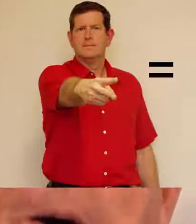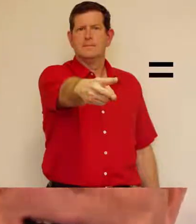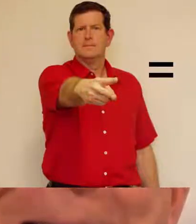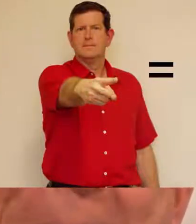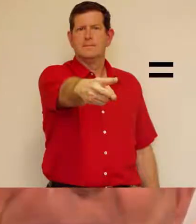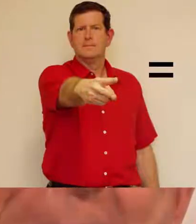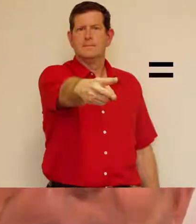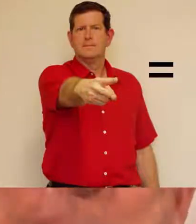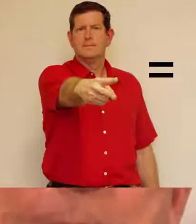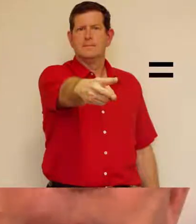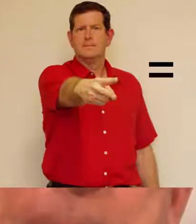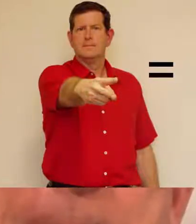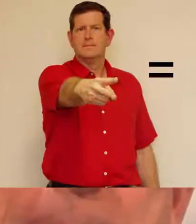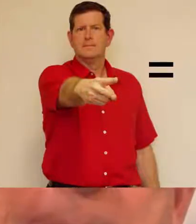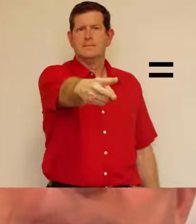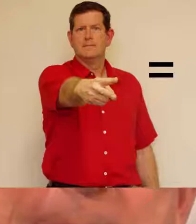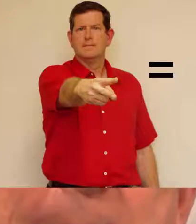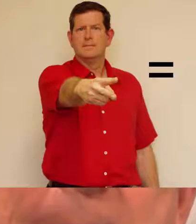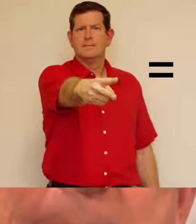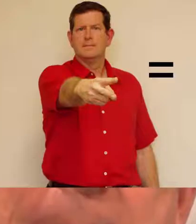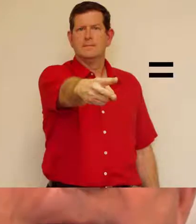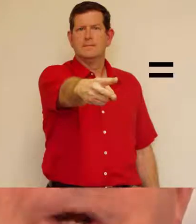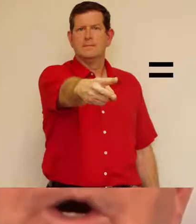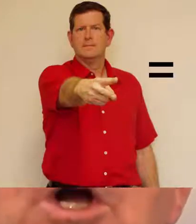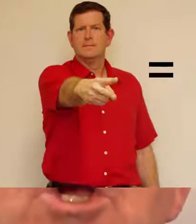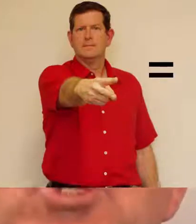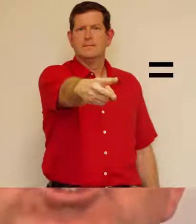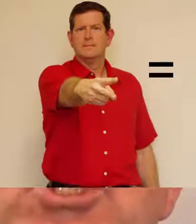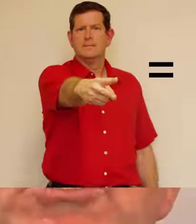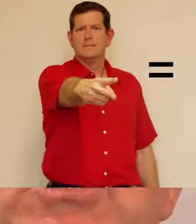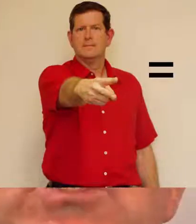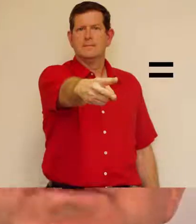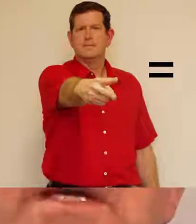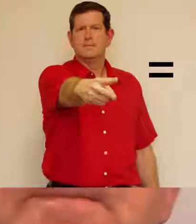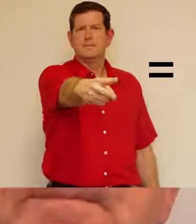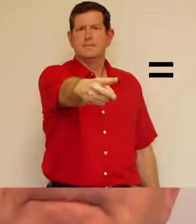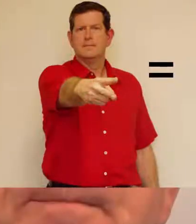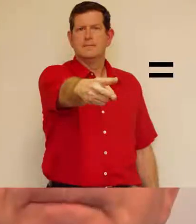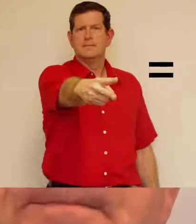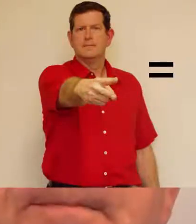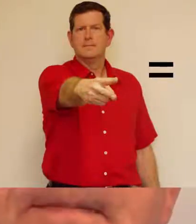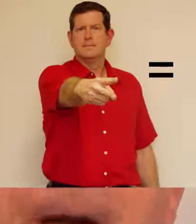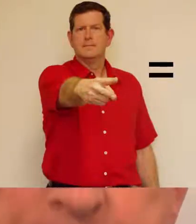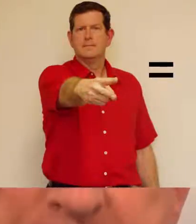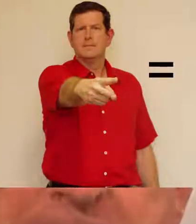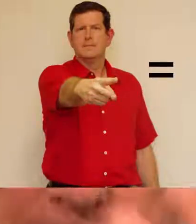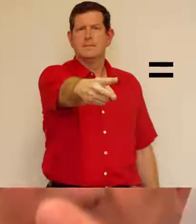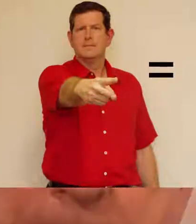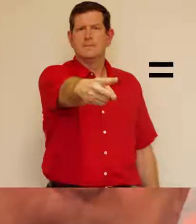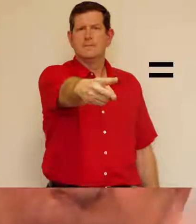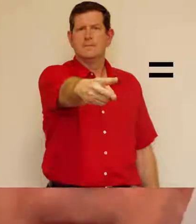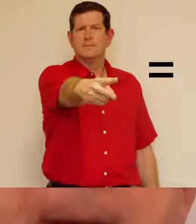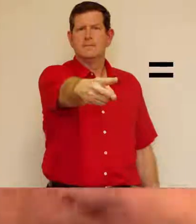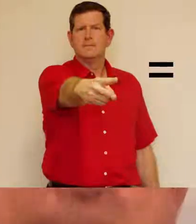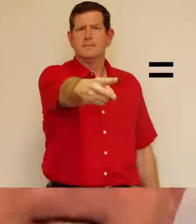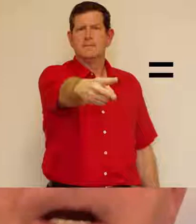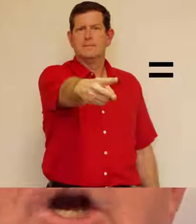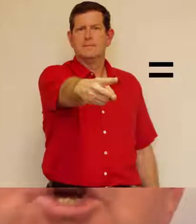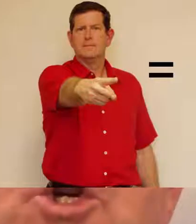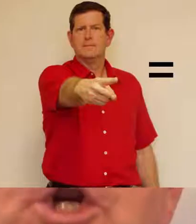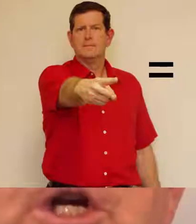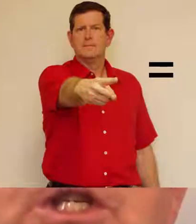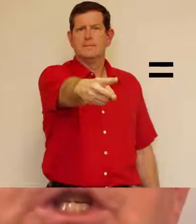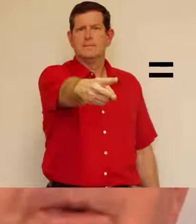Encore. Être. D'accord. Je suis. Répétez avec les mains, répétez.